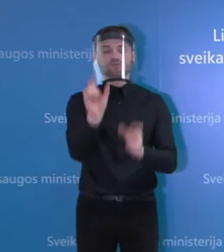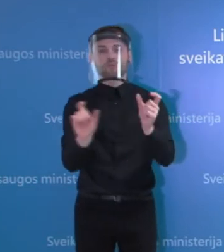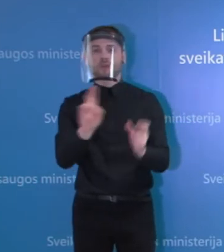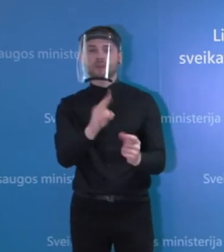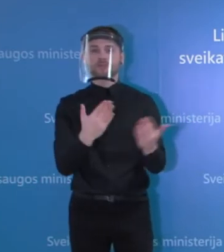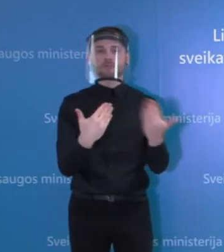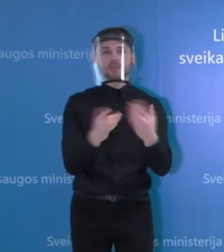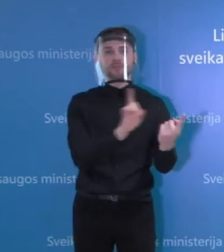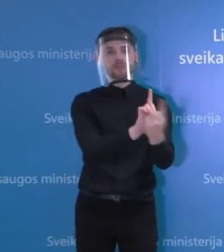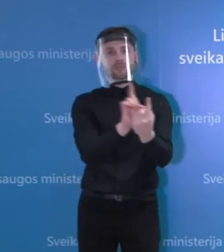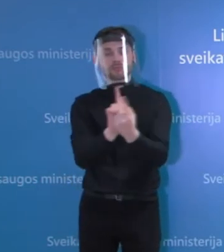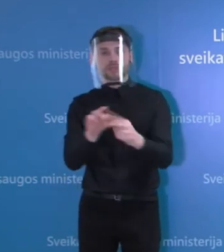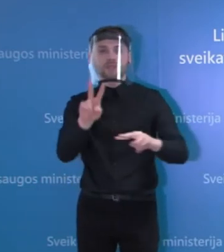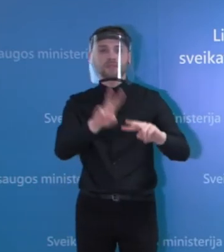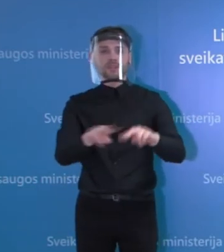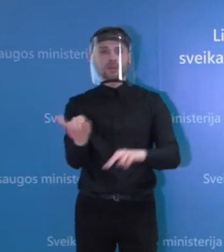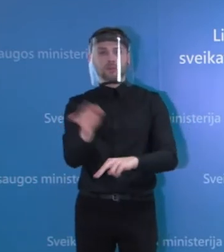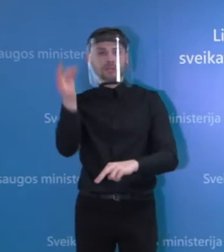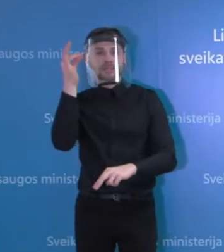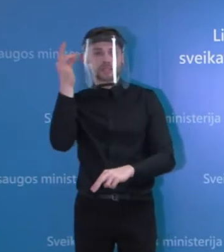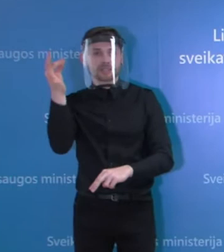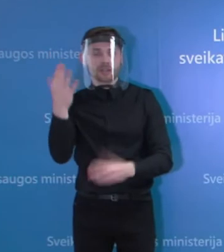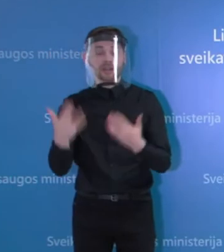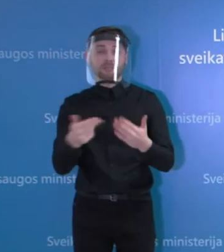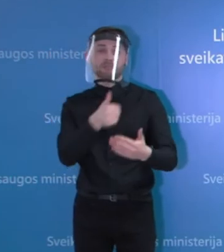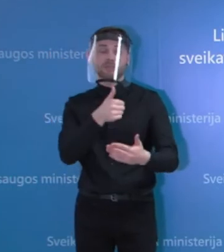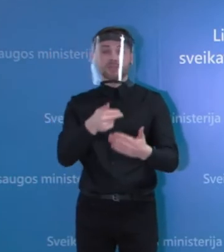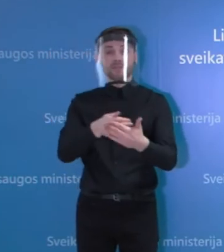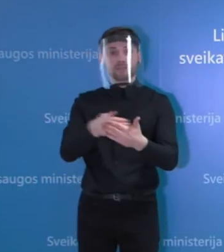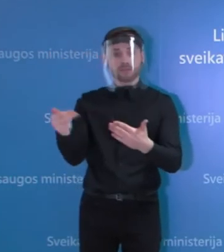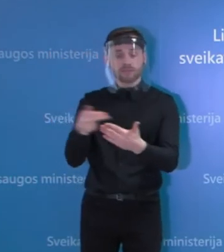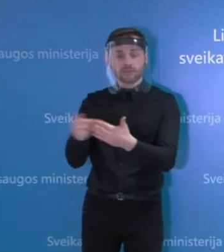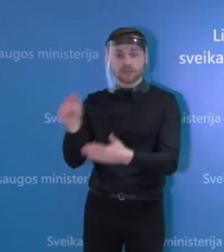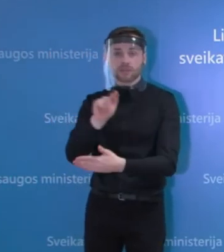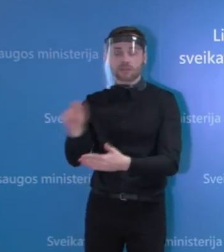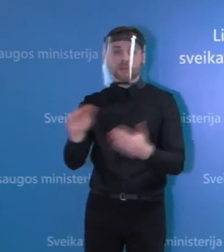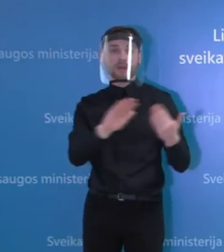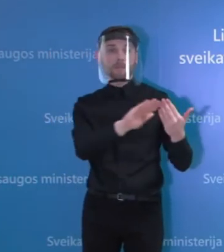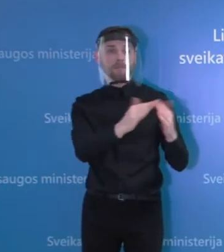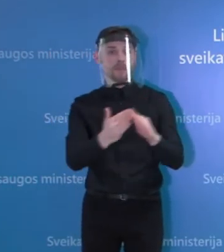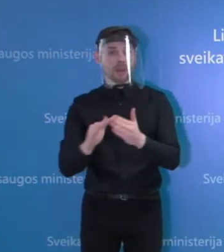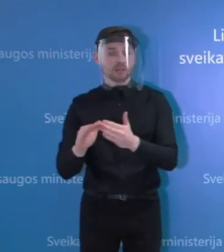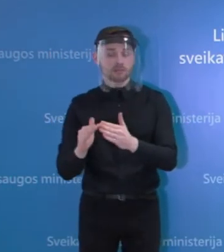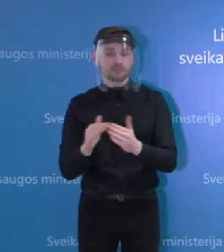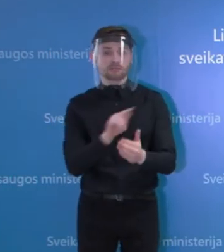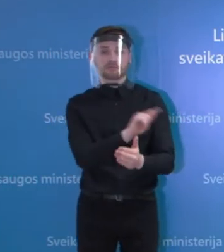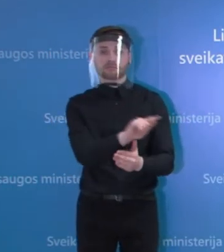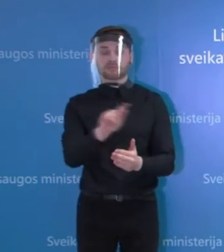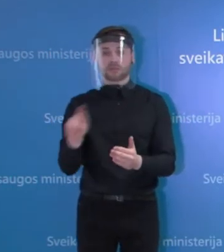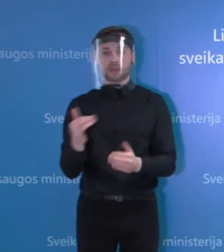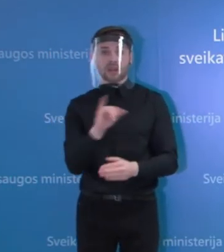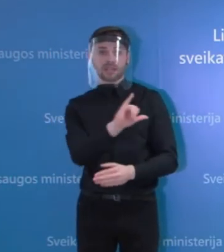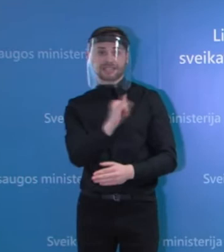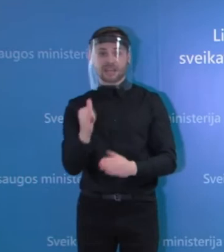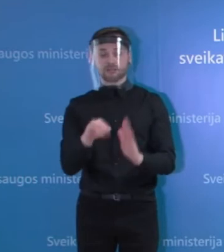ir izoliuoti vietovės, kaip tai yra šiuo atveju arba su įmonė arba su miestu, tai nėra reikalo tų sąlygų